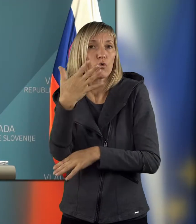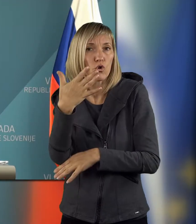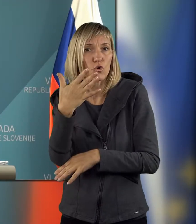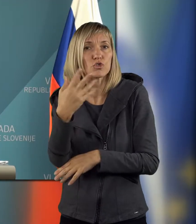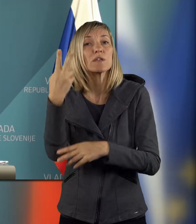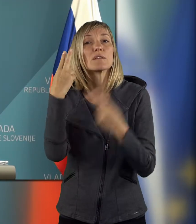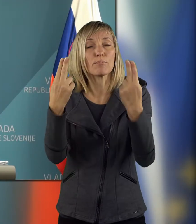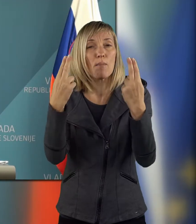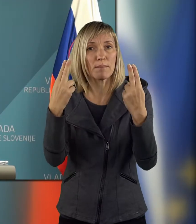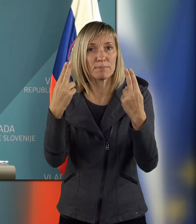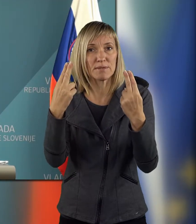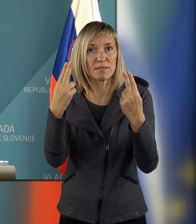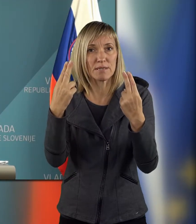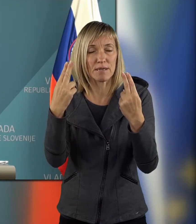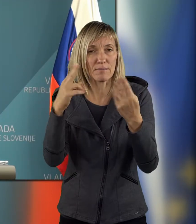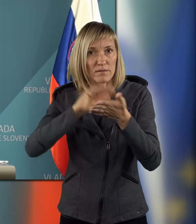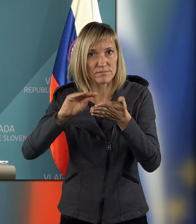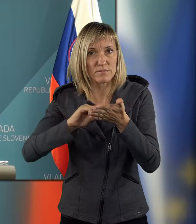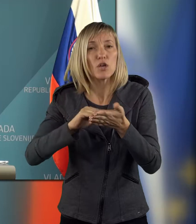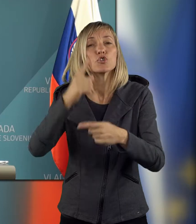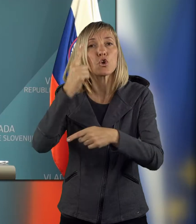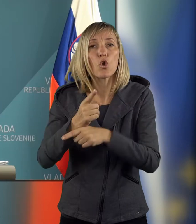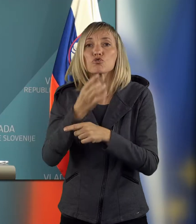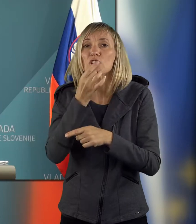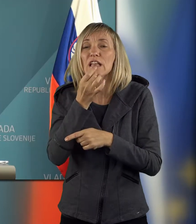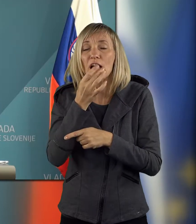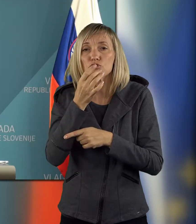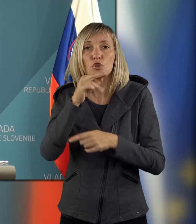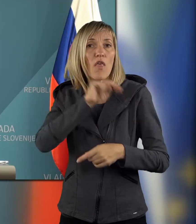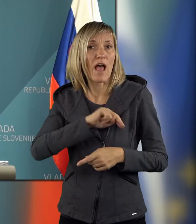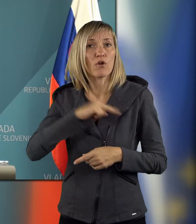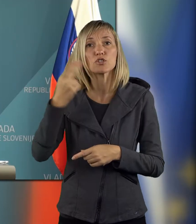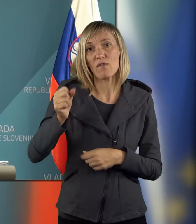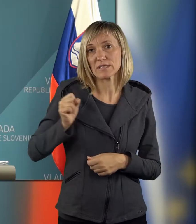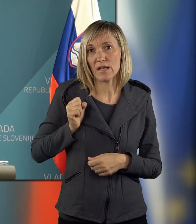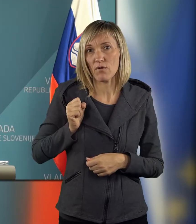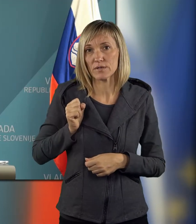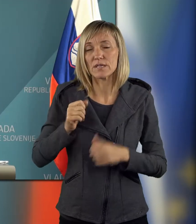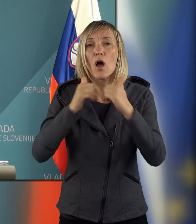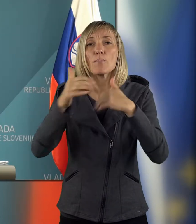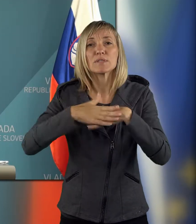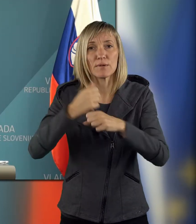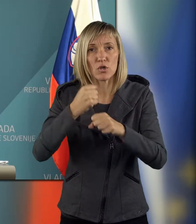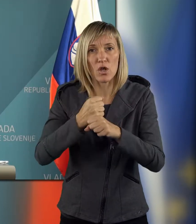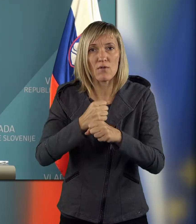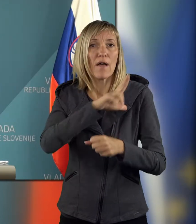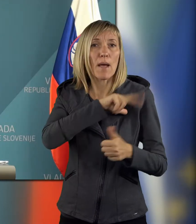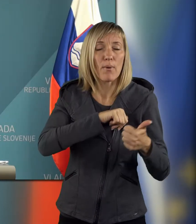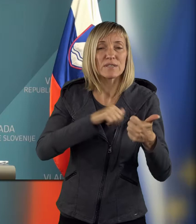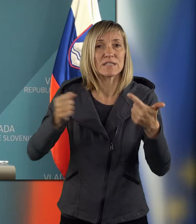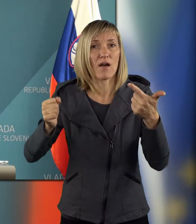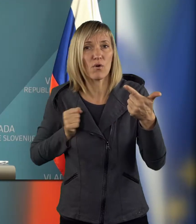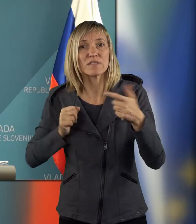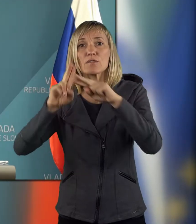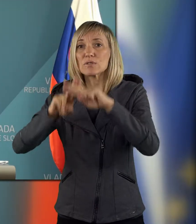razvojnimi dokumenti so natančneje določene naloge slovenske vojske, posebej sodelovanje slovenske vojske policijo in